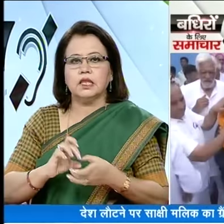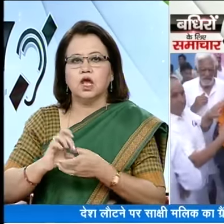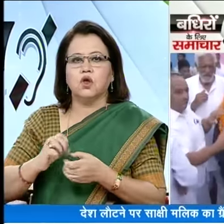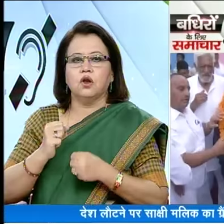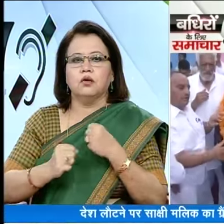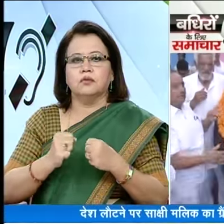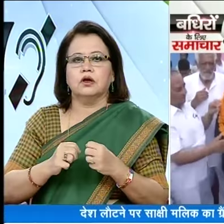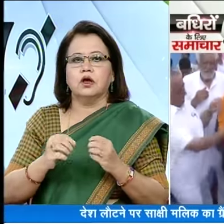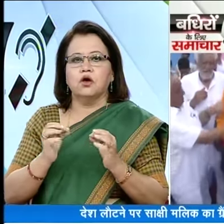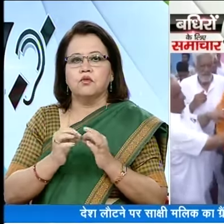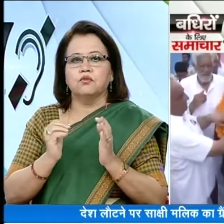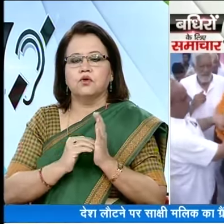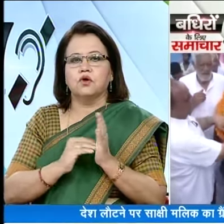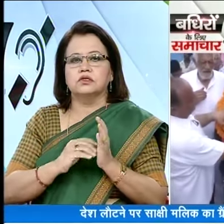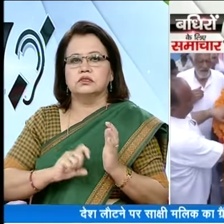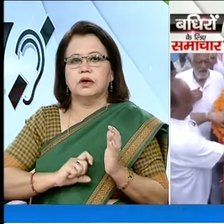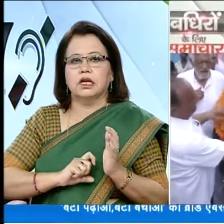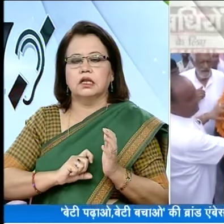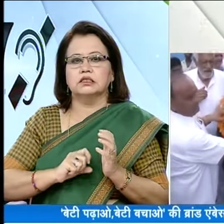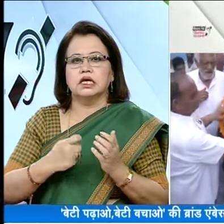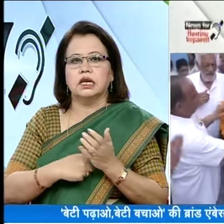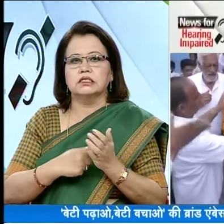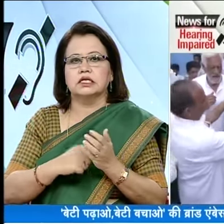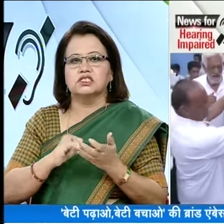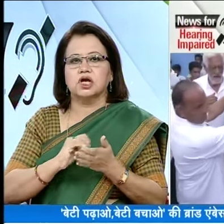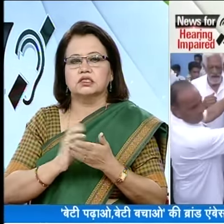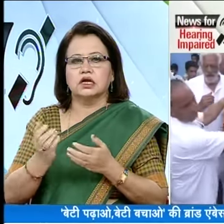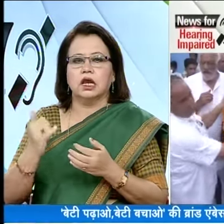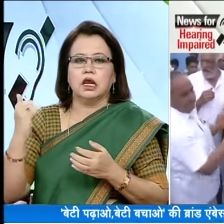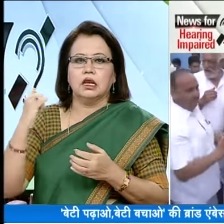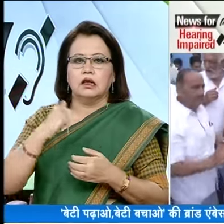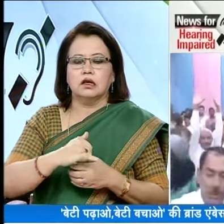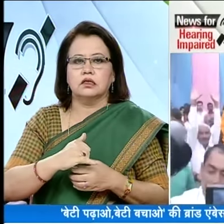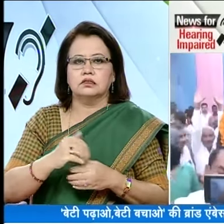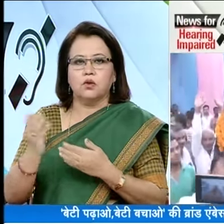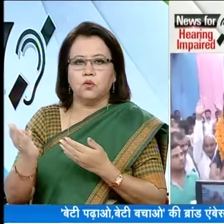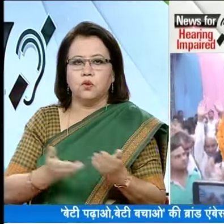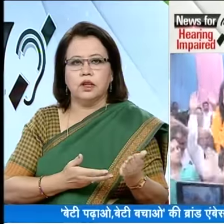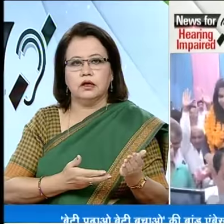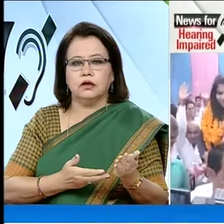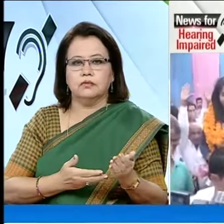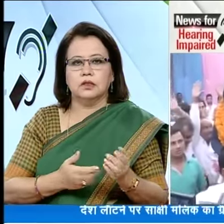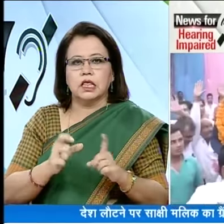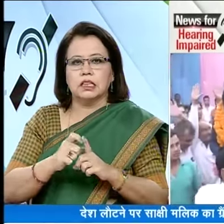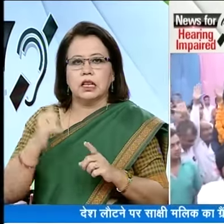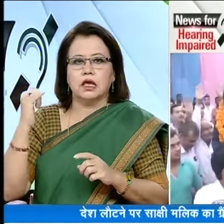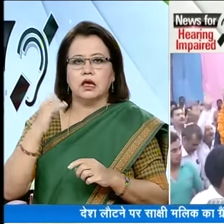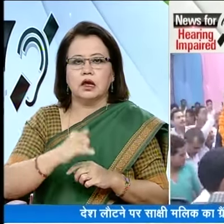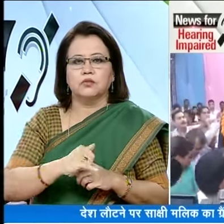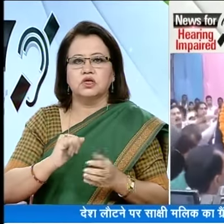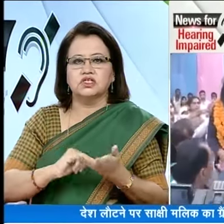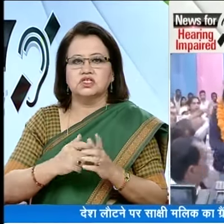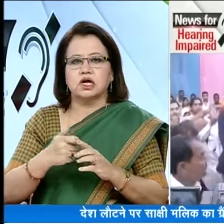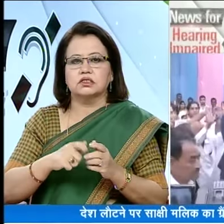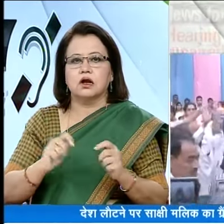रियो ओलम्पिक में ब्रॉंज मैटल जीतने वाली रेसलर साक्षी मलिक का भारत लॉटने पर जोरदार स्वाकत किया गया दिली एपोल